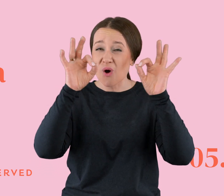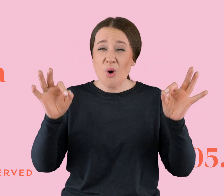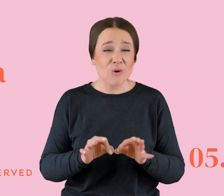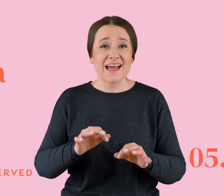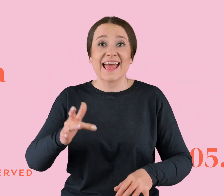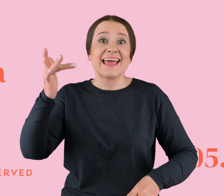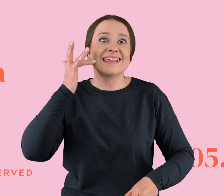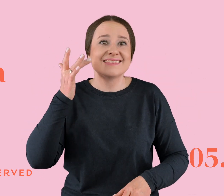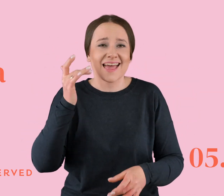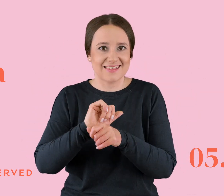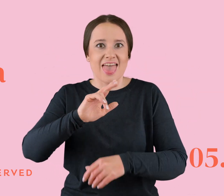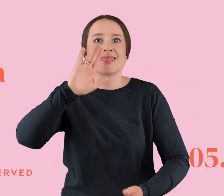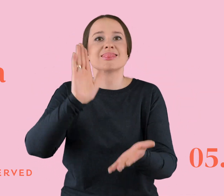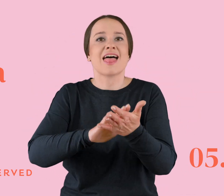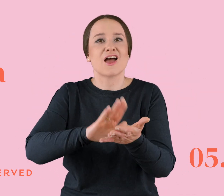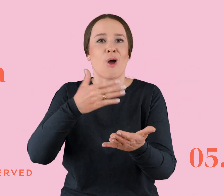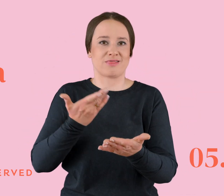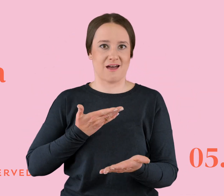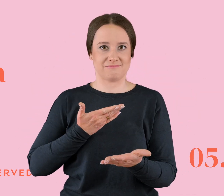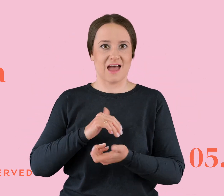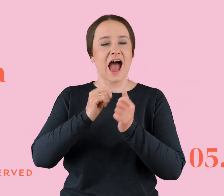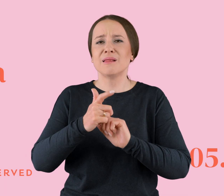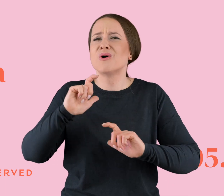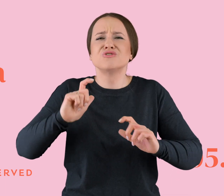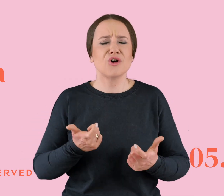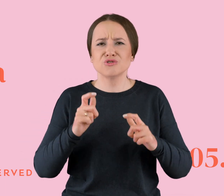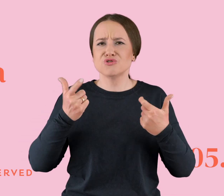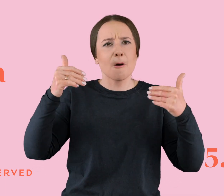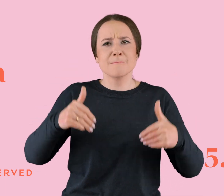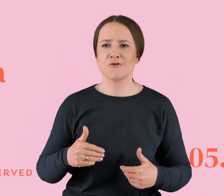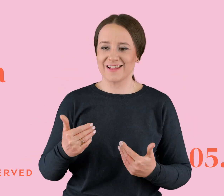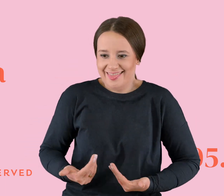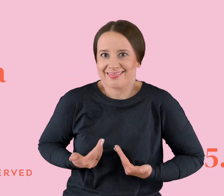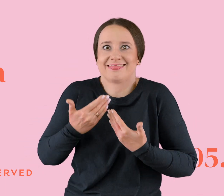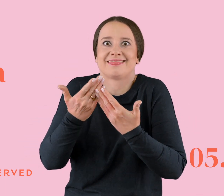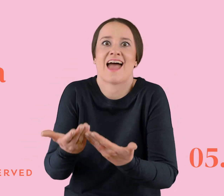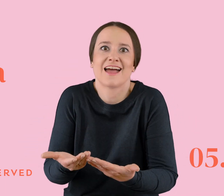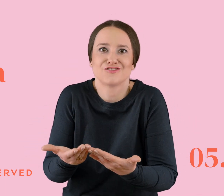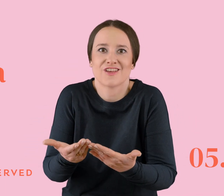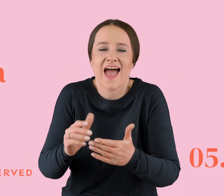nagrodą albo seks jest czymś, co można komuś dać albo można to coś zabrać.